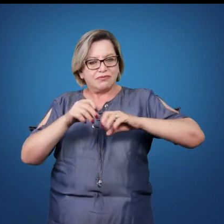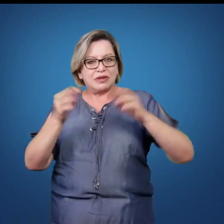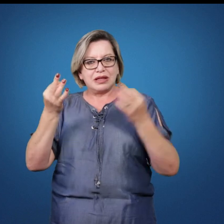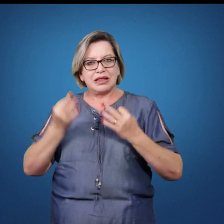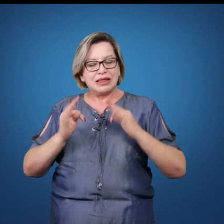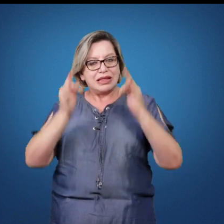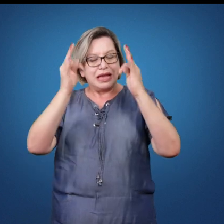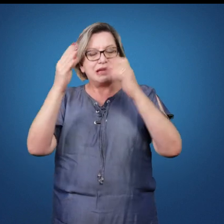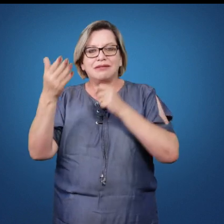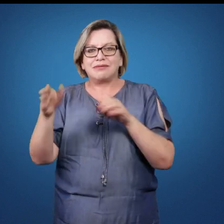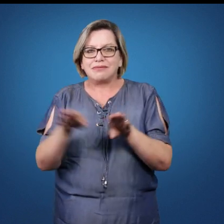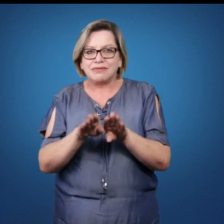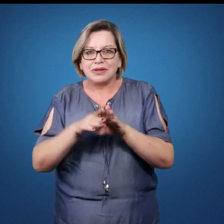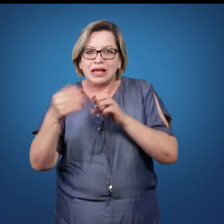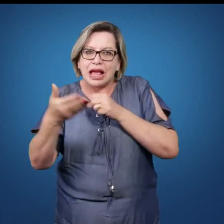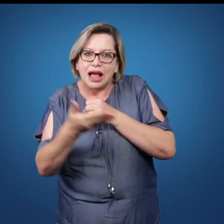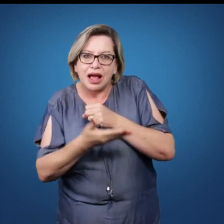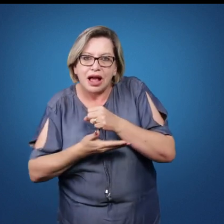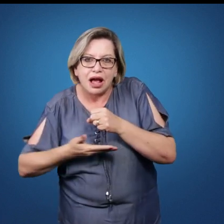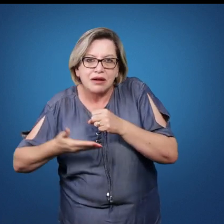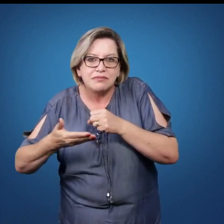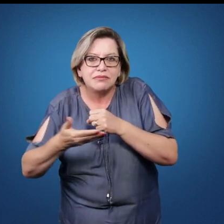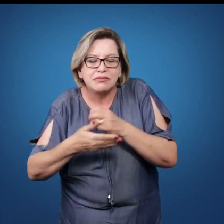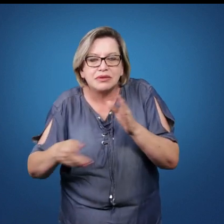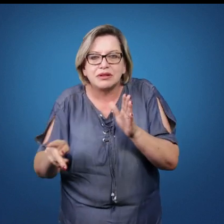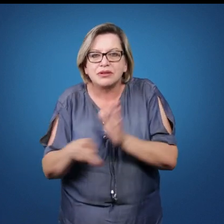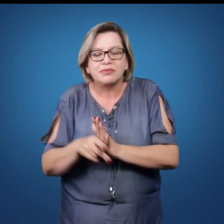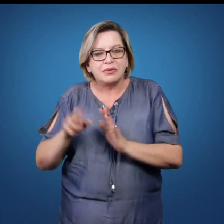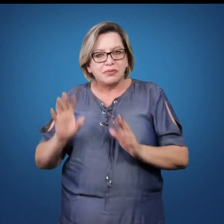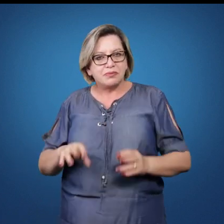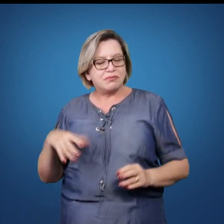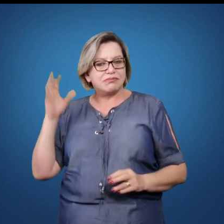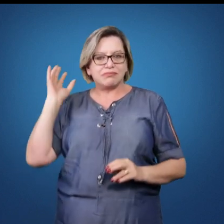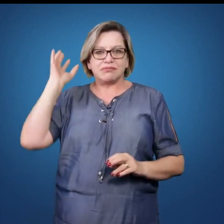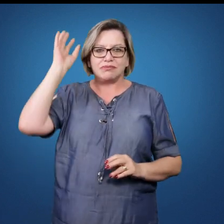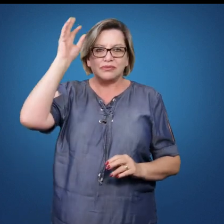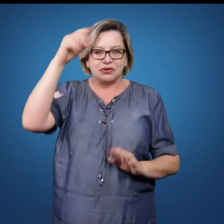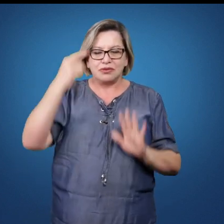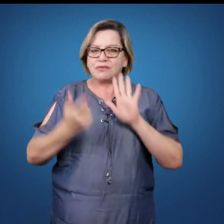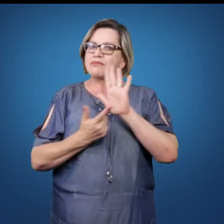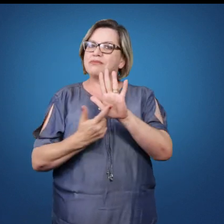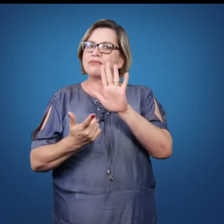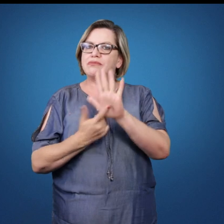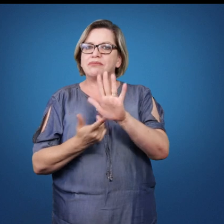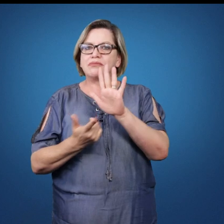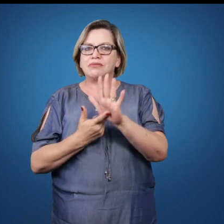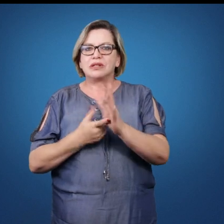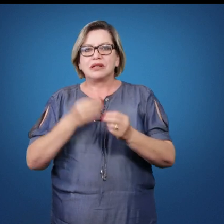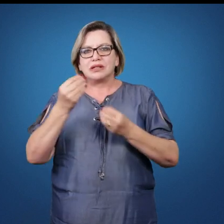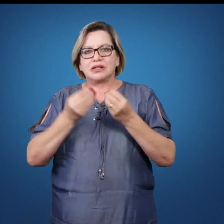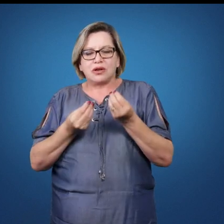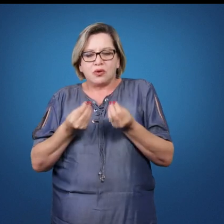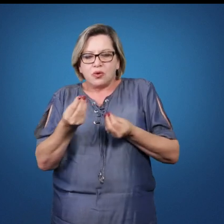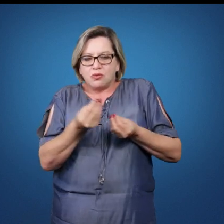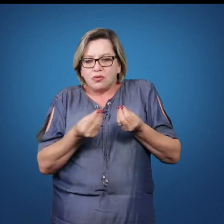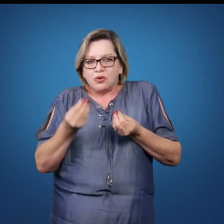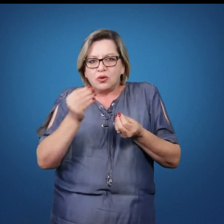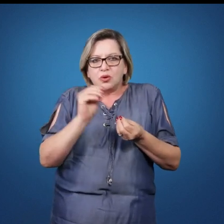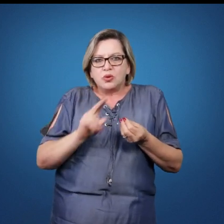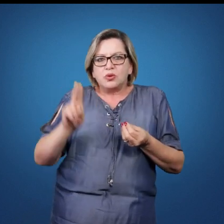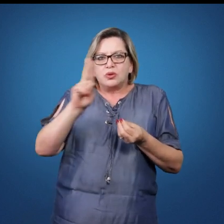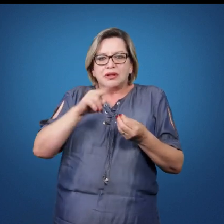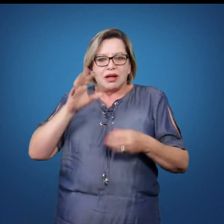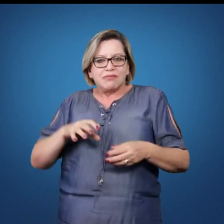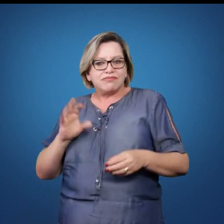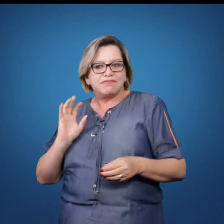fundamentos, os fundamentos serão então apresentados, manejo de bola, empunhadura,